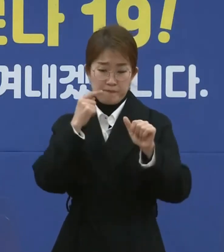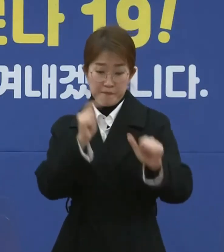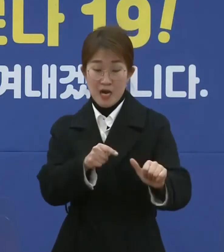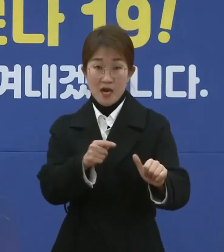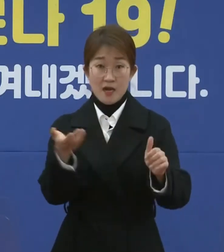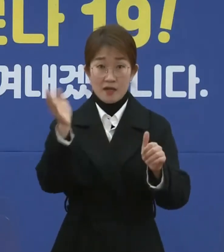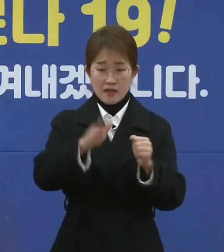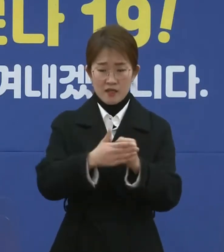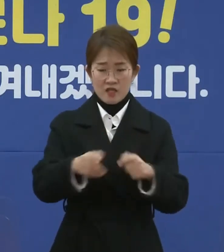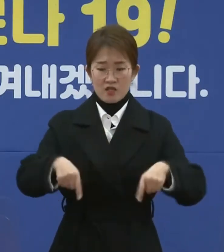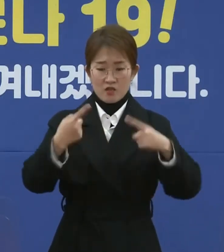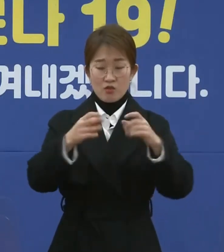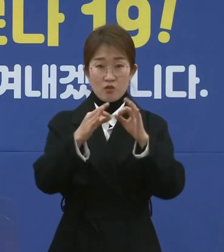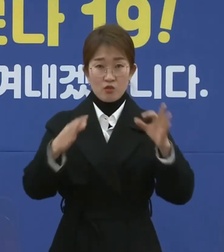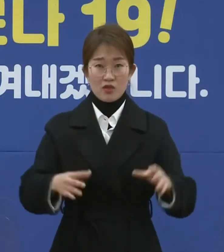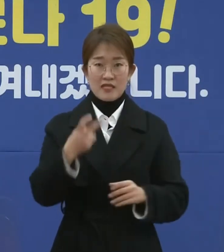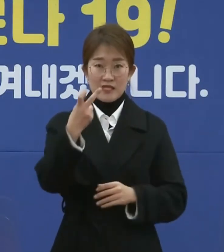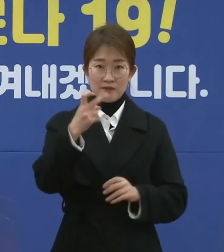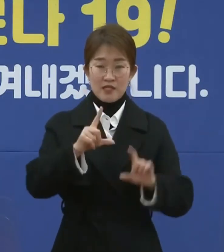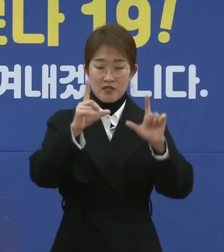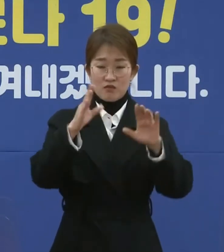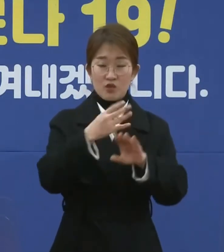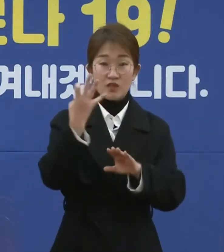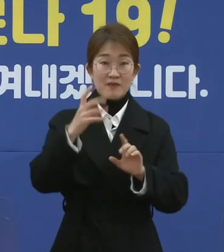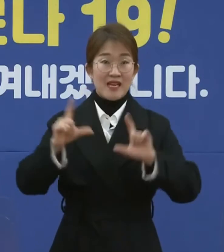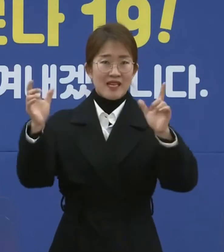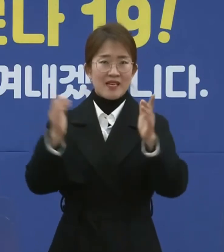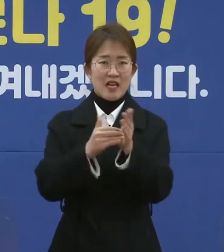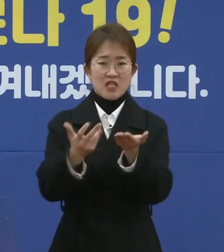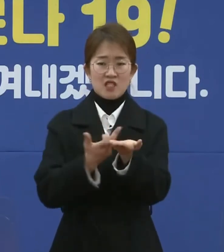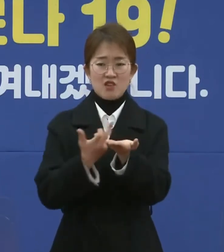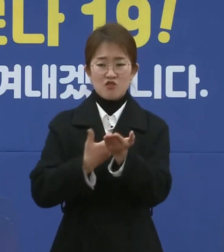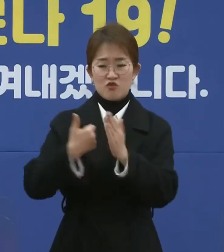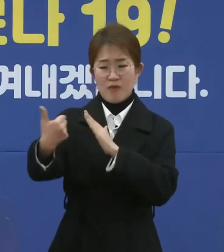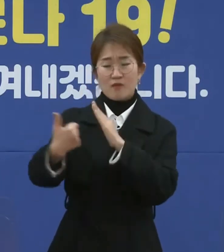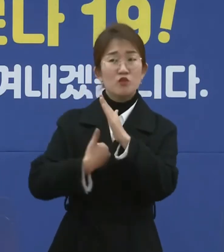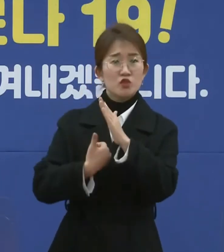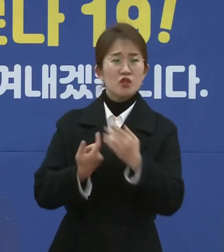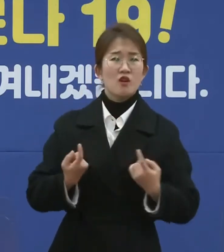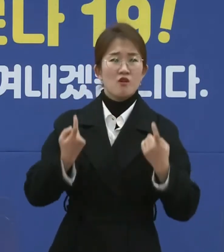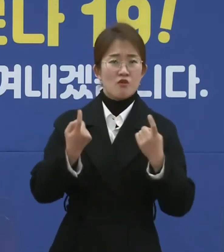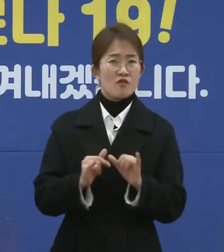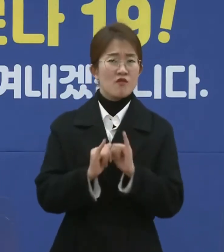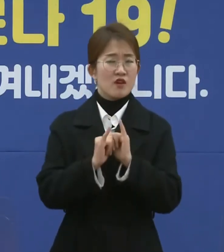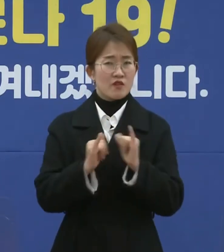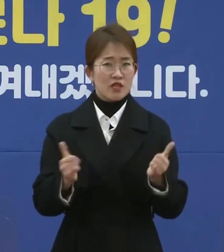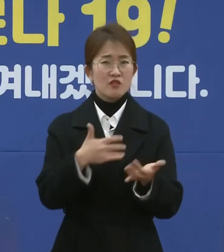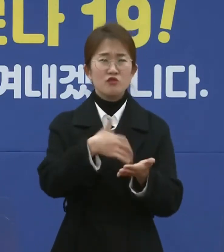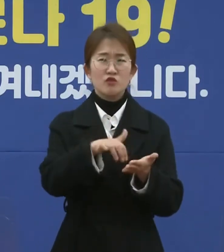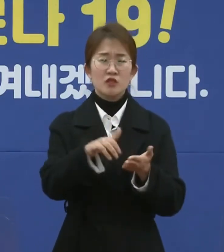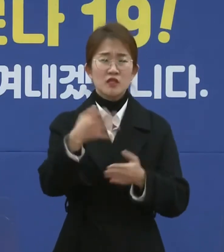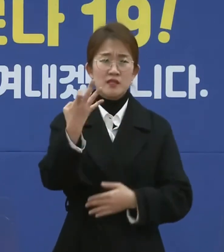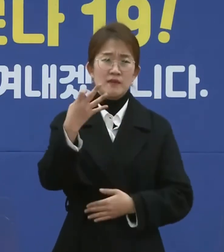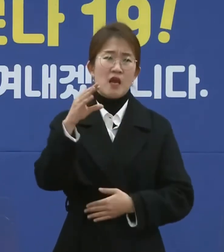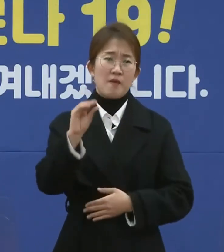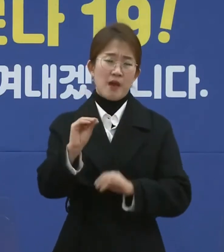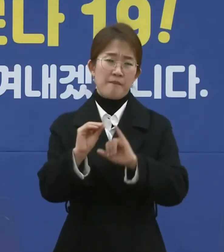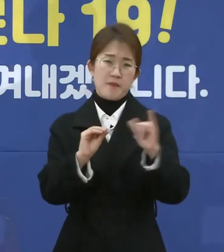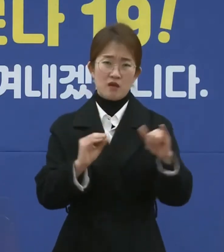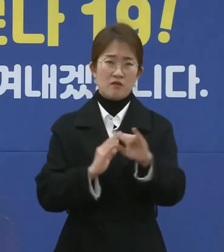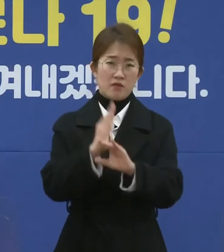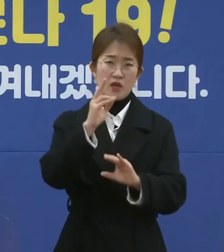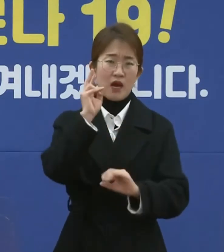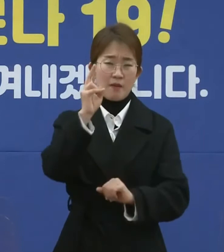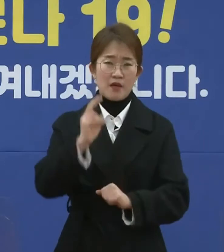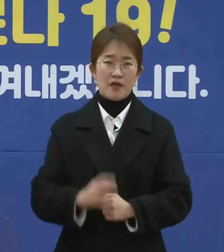설 연휴 기간인 10일부터 14일까지 제주를 방문하시는 관광객분들이 약 14만 명을 넘을 것으로